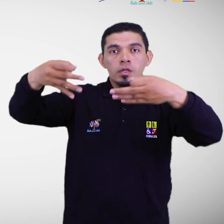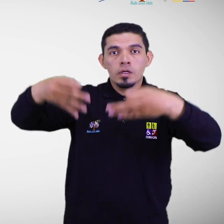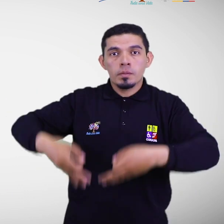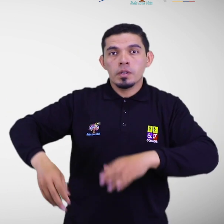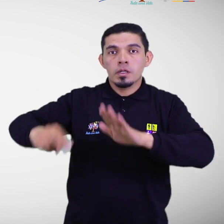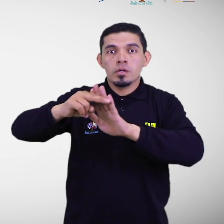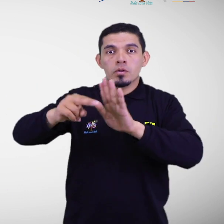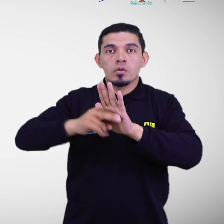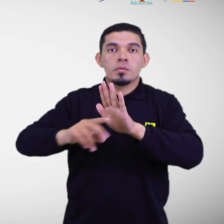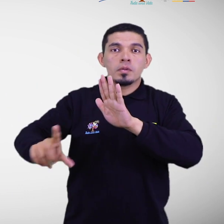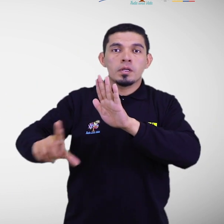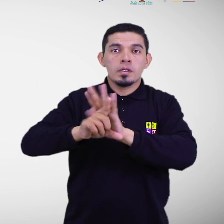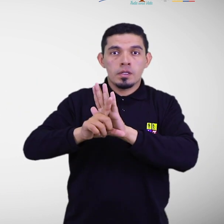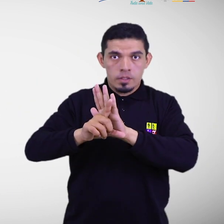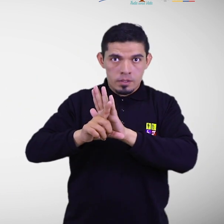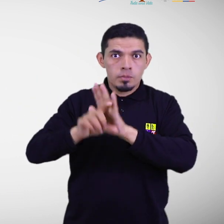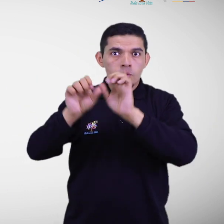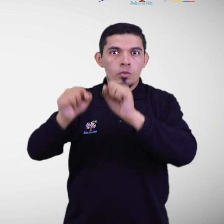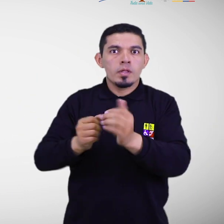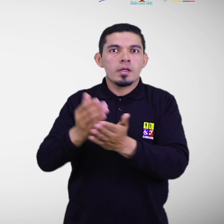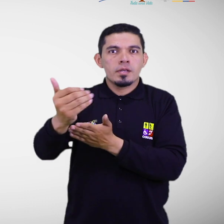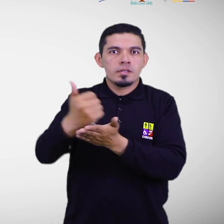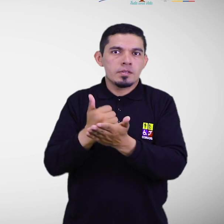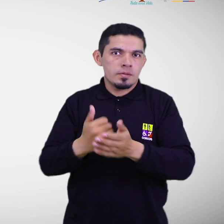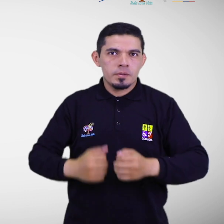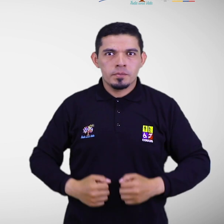normas y regulaciones para accesibilidad.